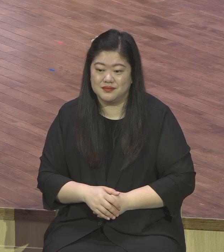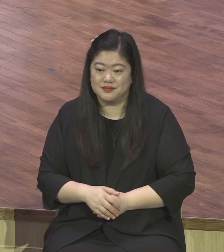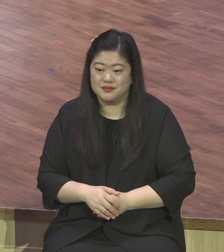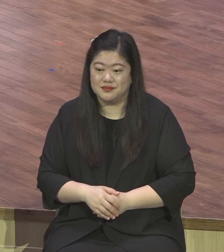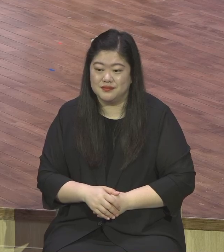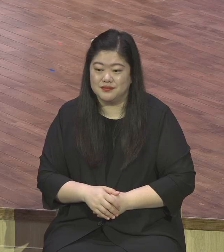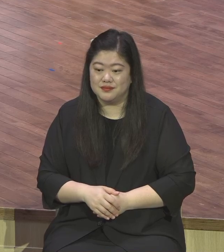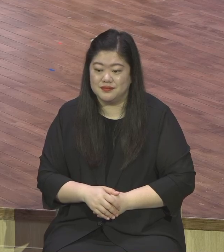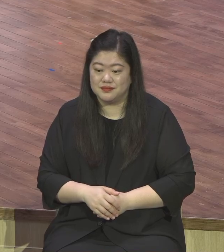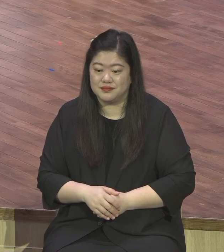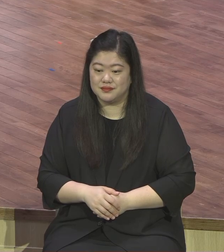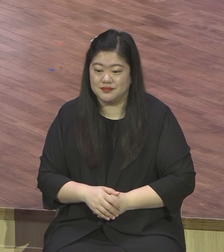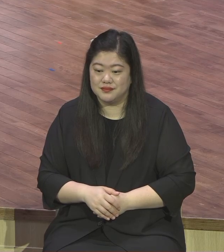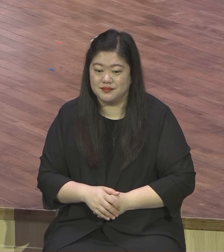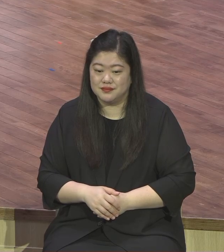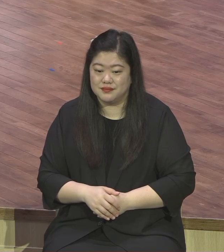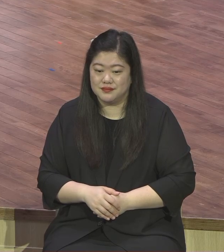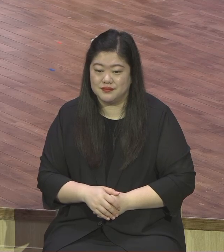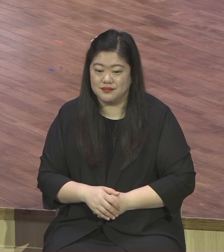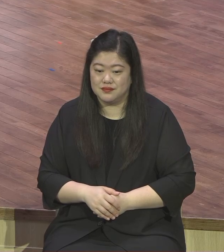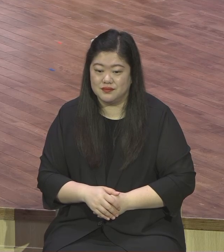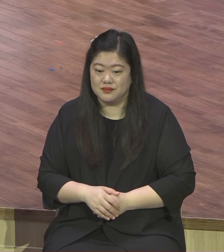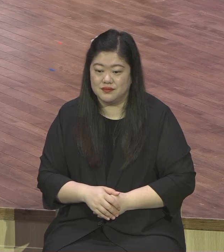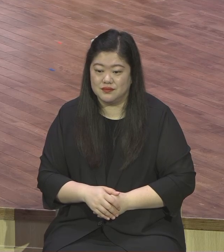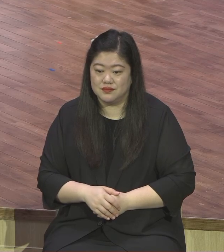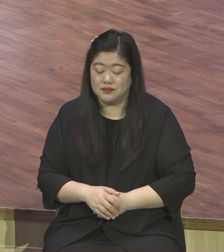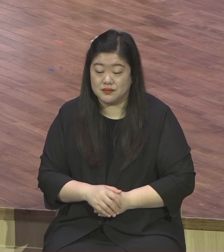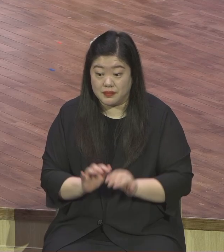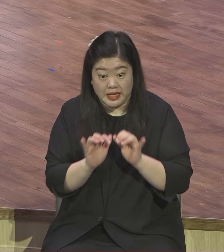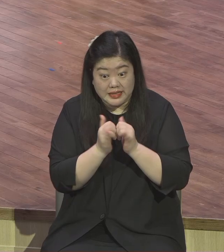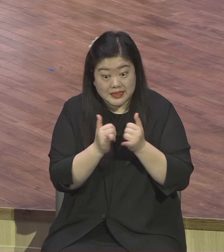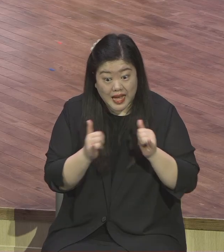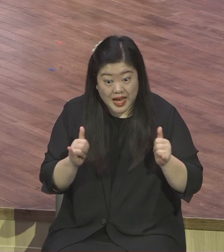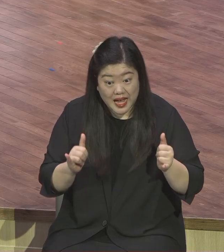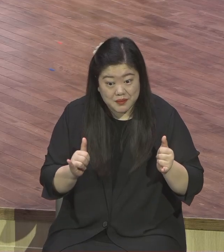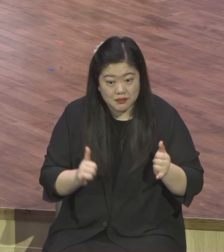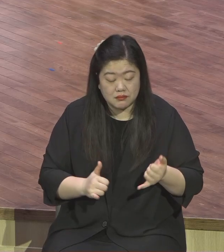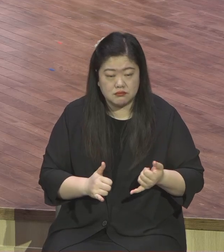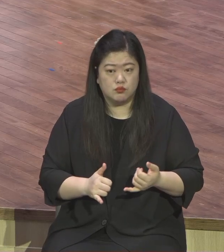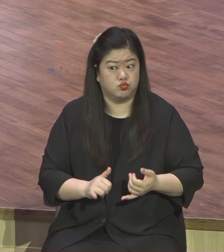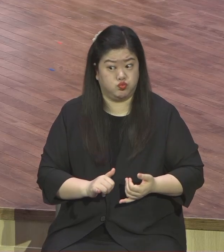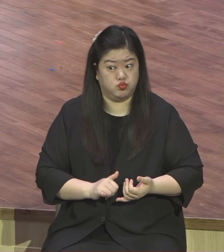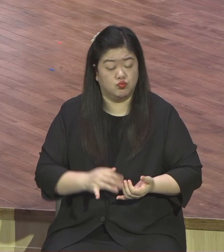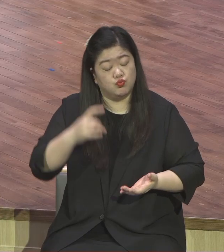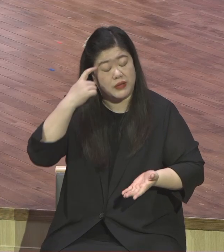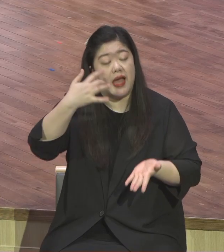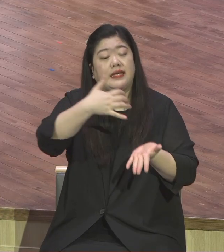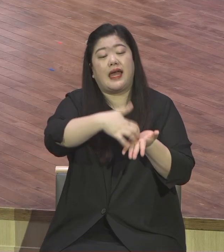부모 손해지요 여러분 하나님 앞에서 계산하지 말길 바랍니다